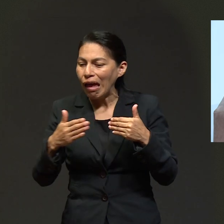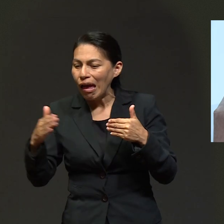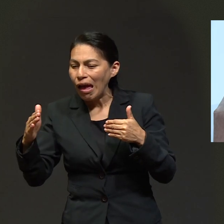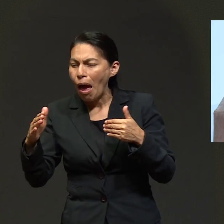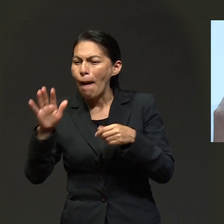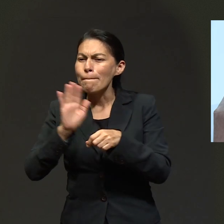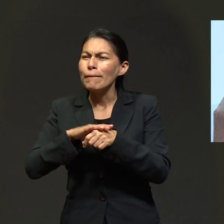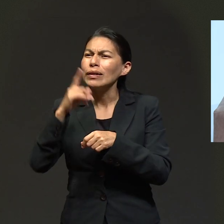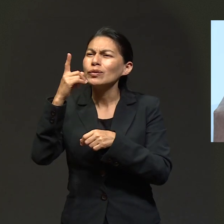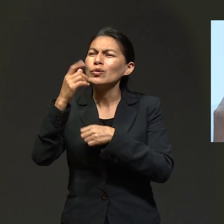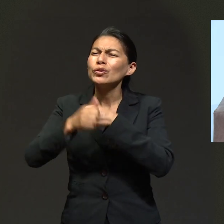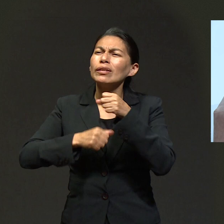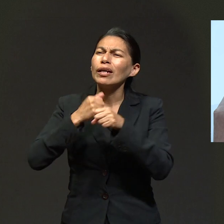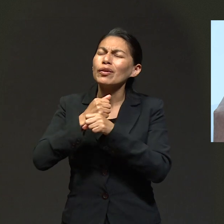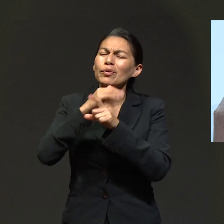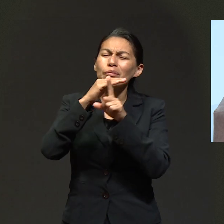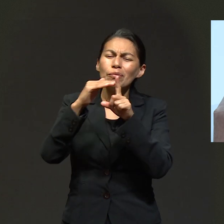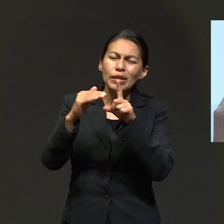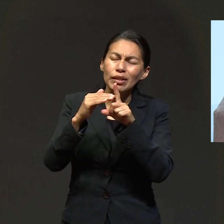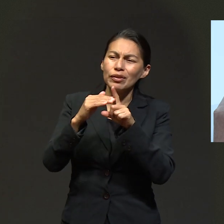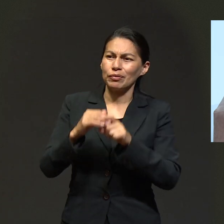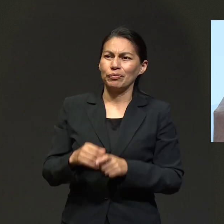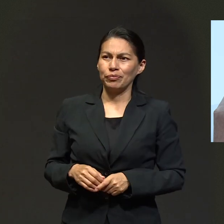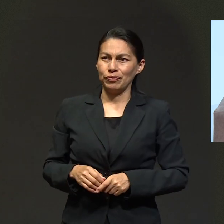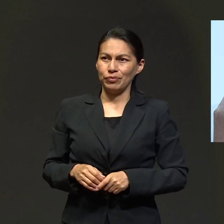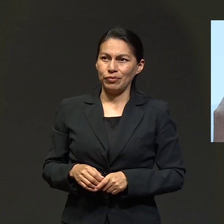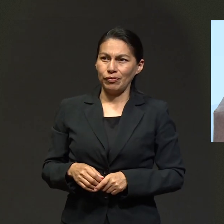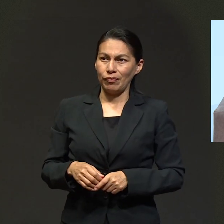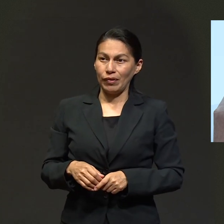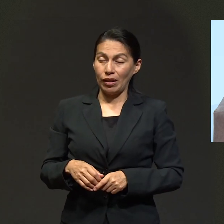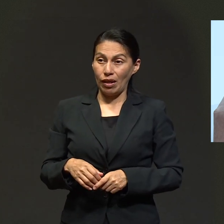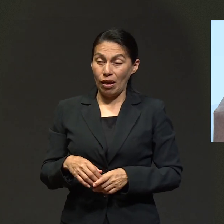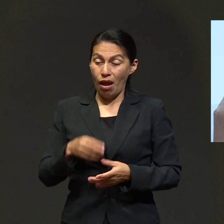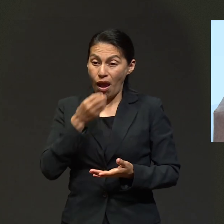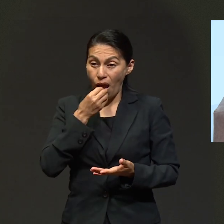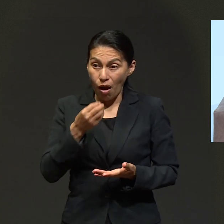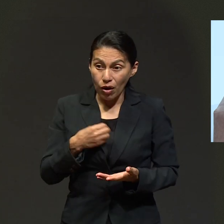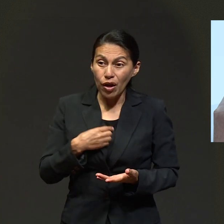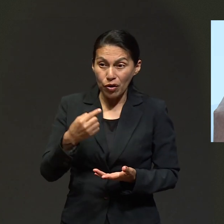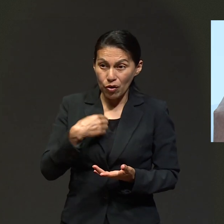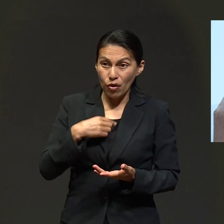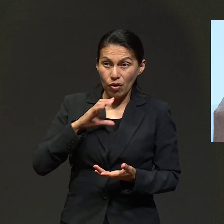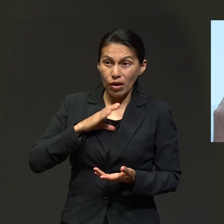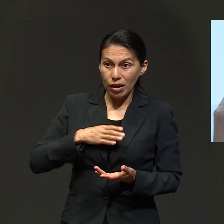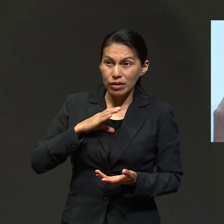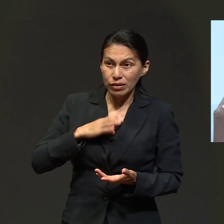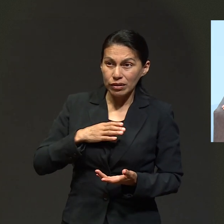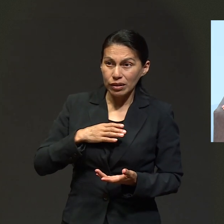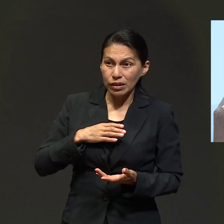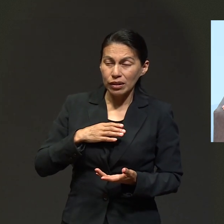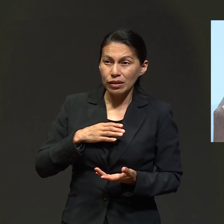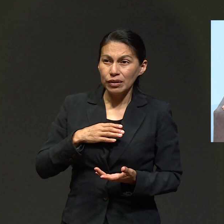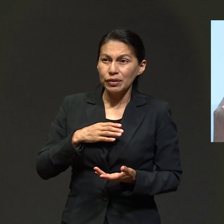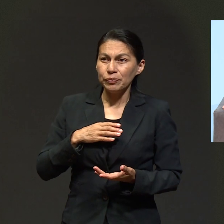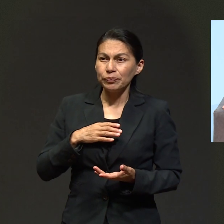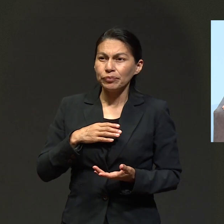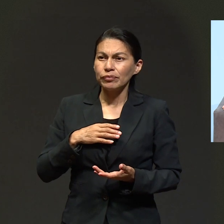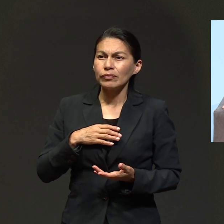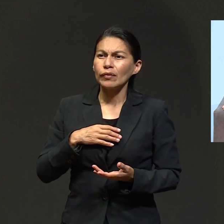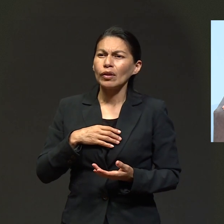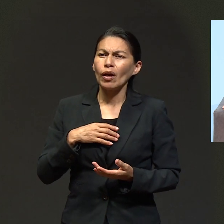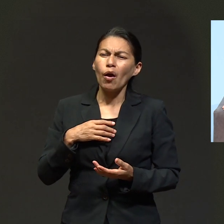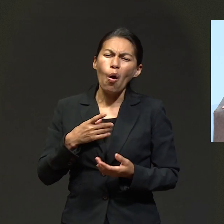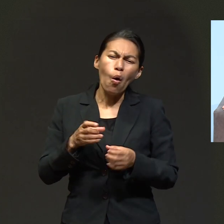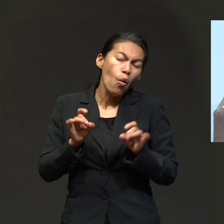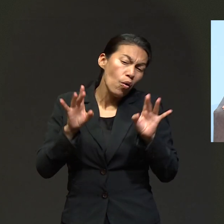2022 ha transcurrido más de año y medio con este proceso. Aún sabiendo lo que yo tenía de este problema del